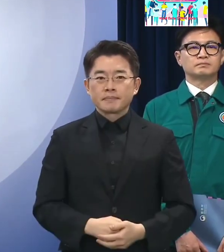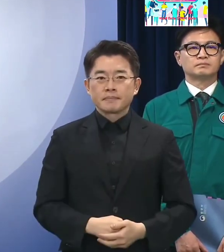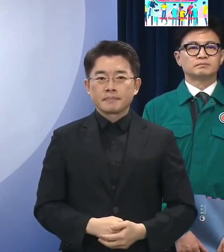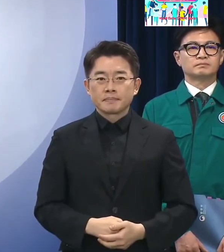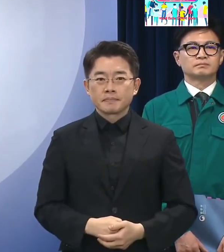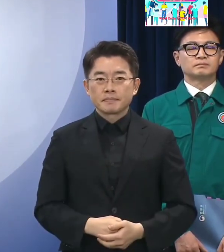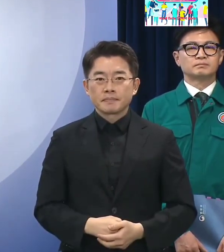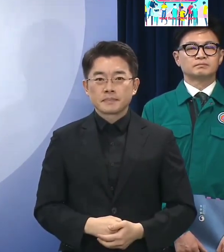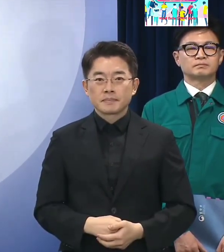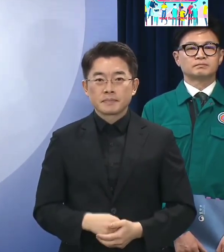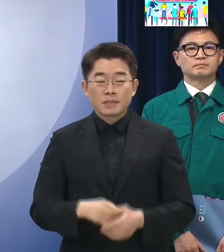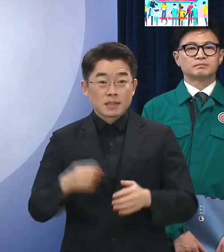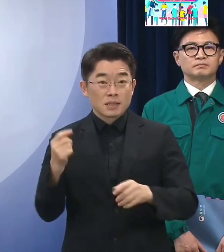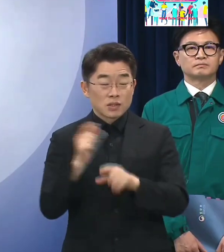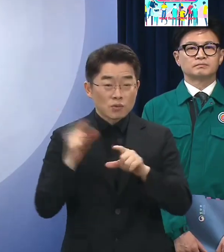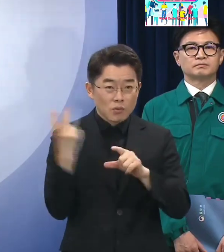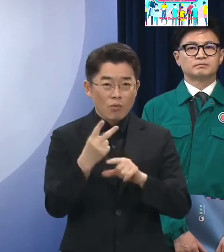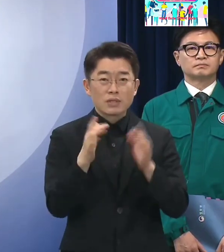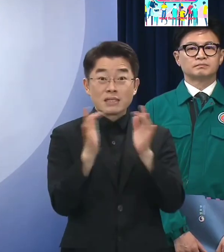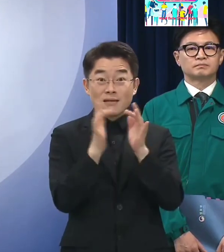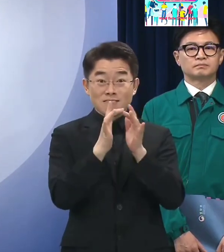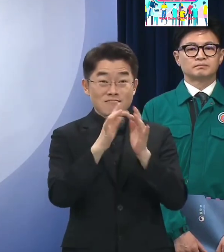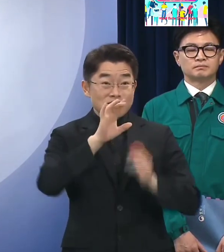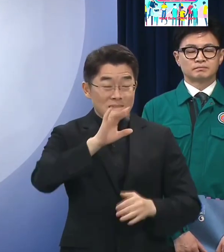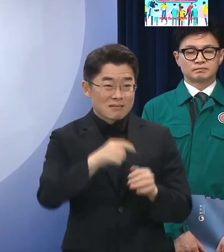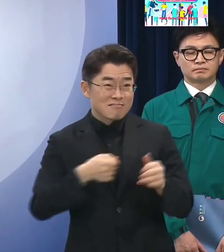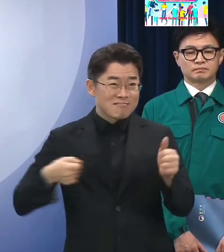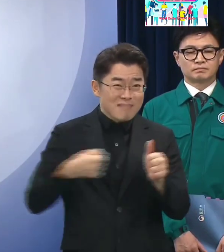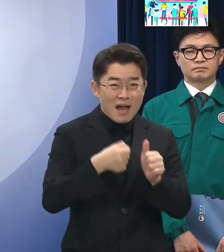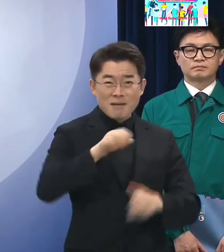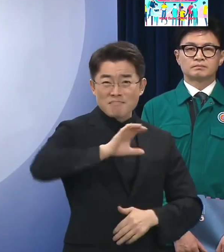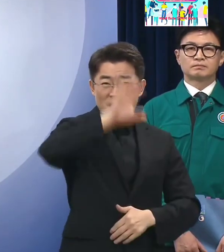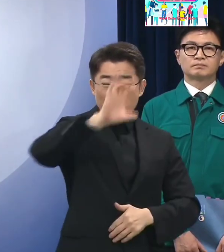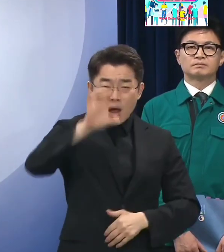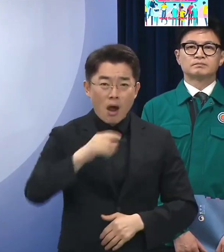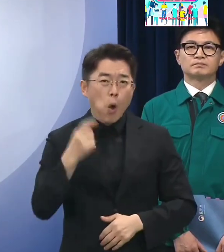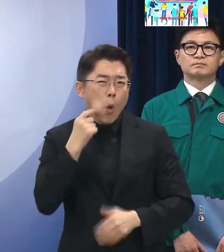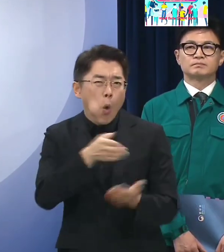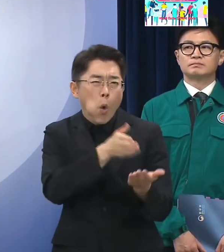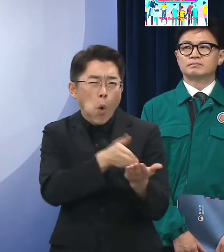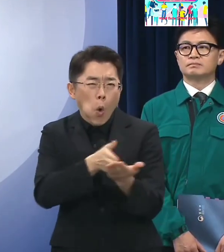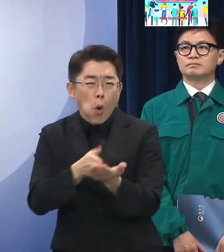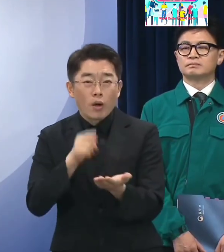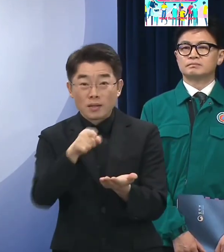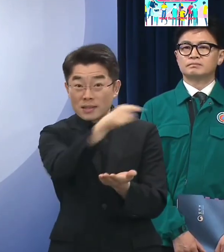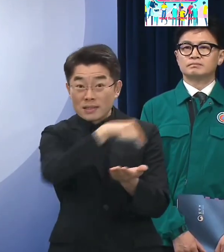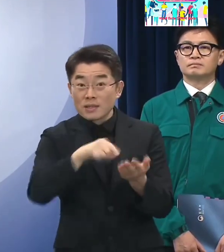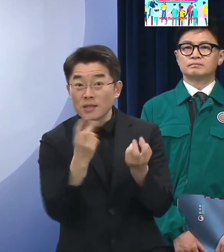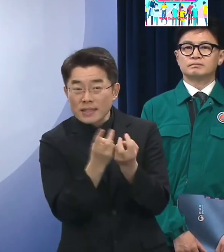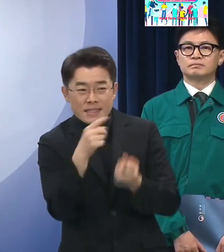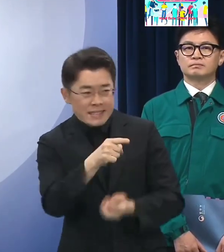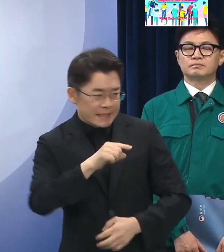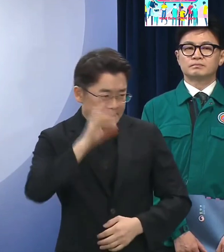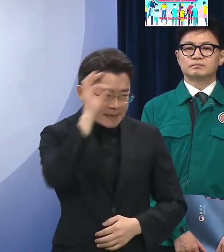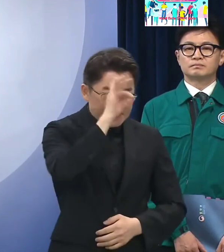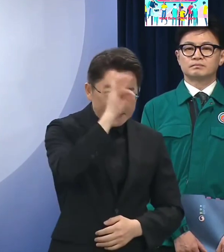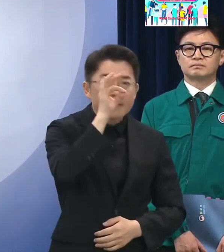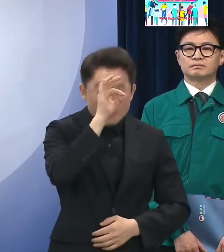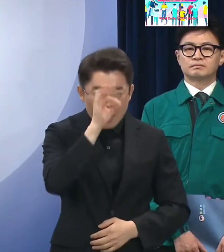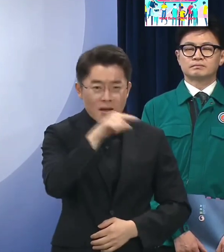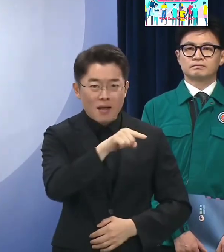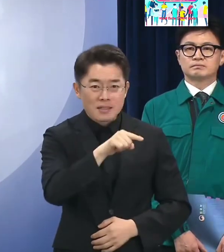무분별한 사이버상의 흉악범죄 예고와 가짜뉴스에 대해서는 반드시 찾아내고